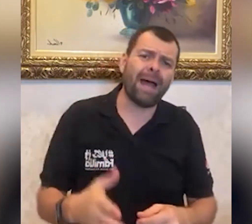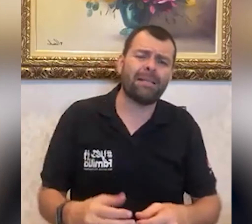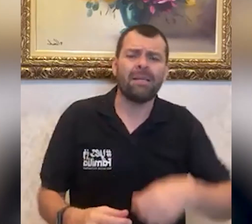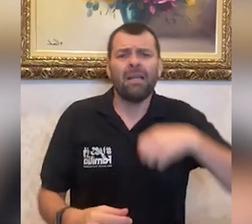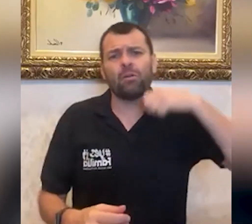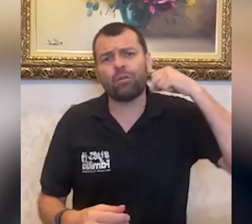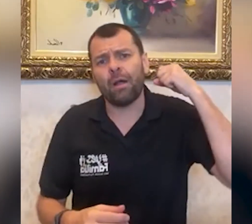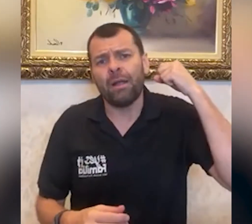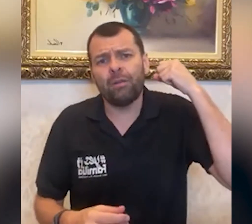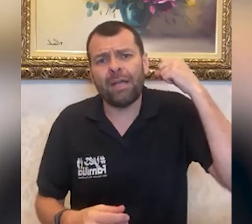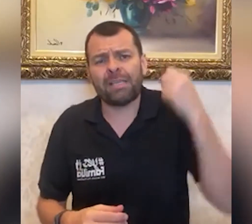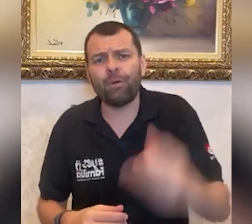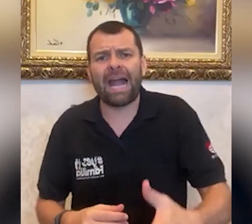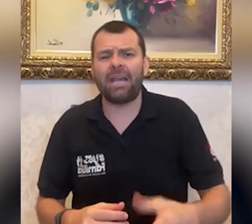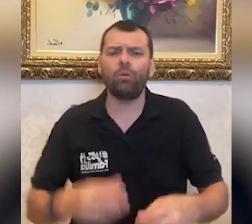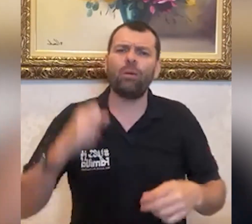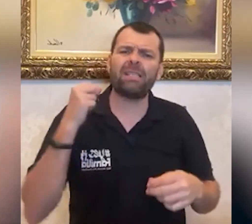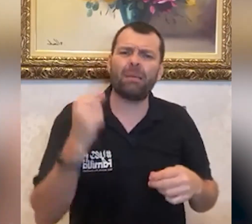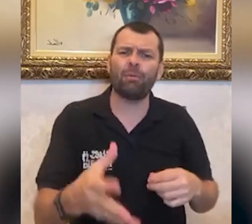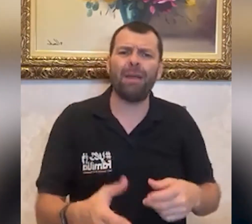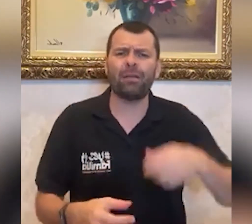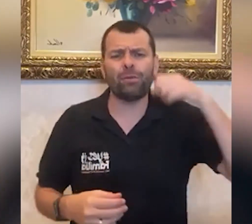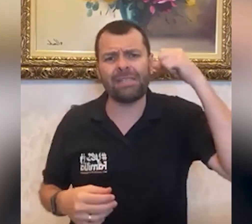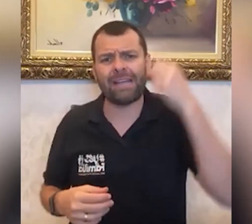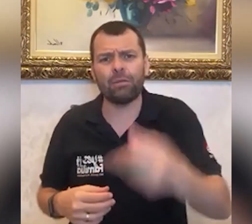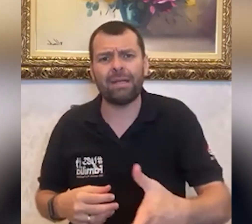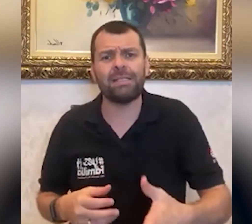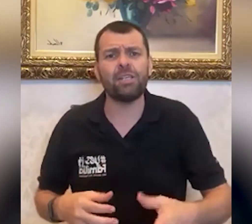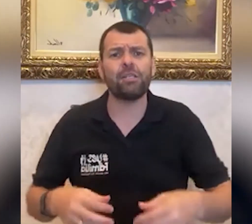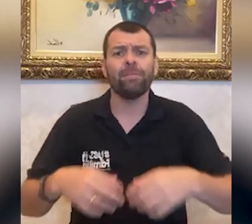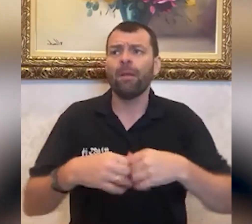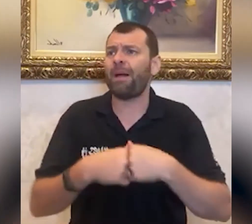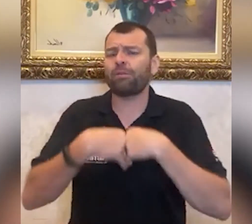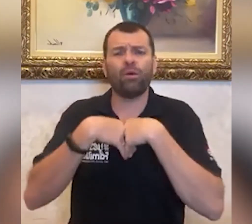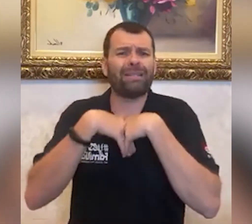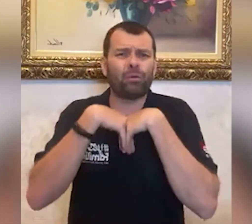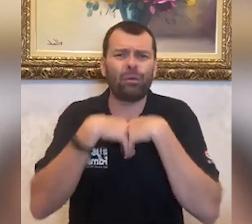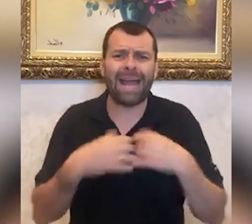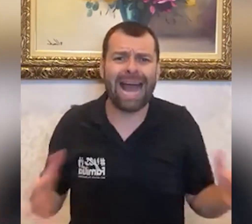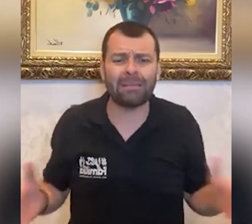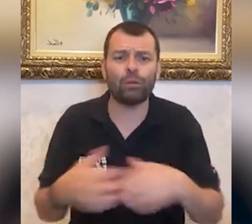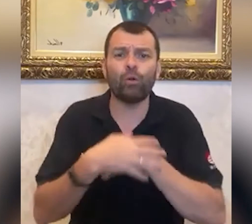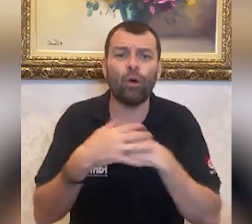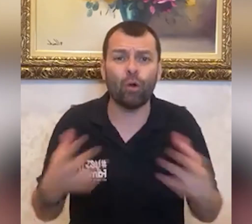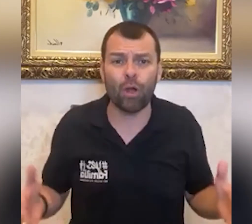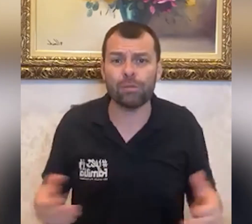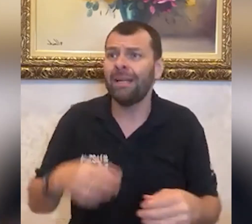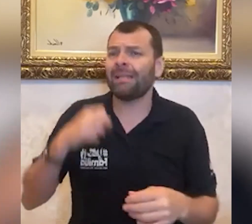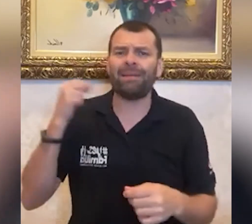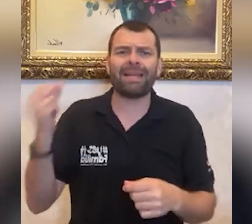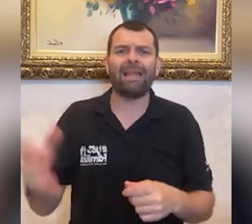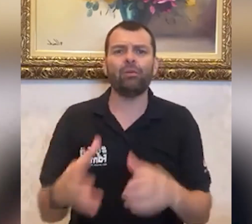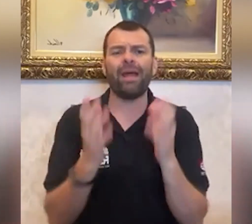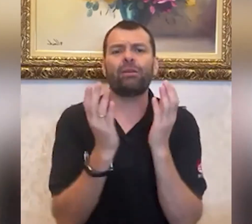mais, eu não recebo um carinho, não recebo um beijo, o sexo não existe, pastor, tá tudo errado, tá tudo horroroso, tá me traindo, é